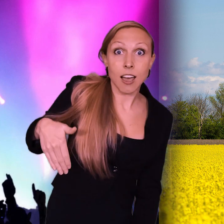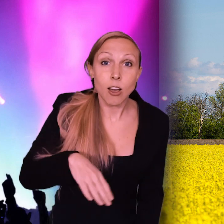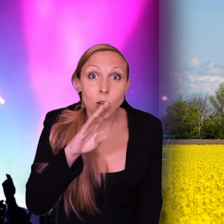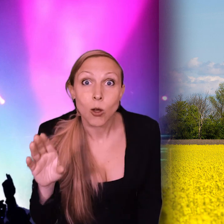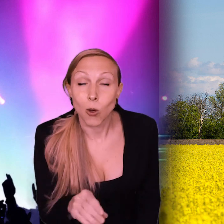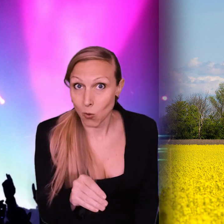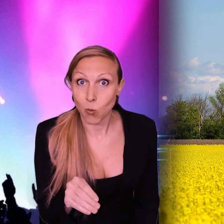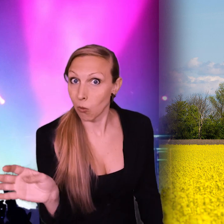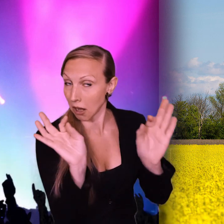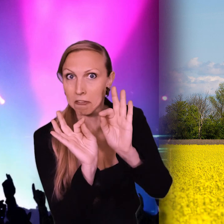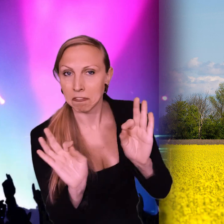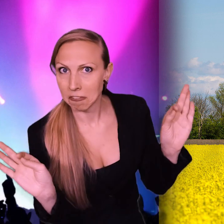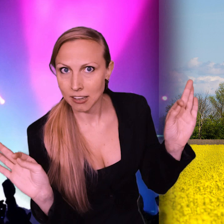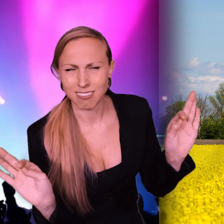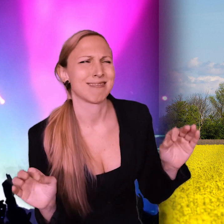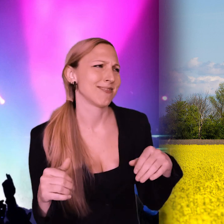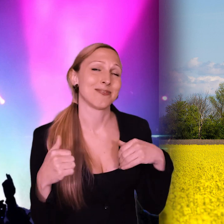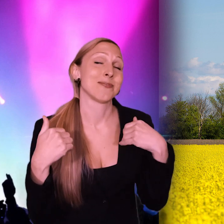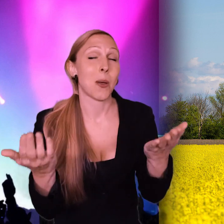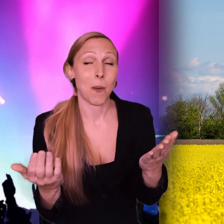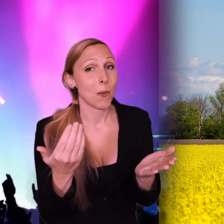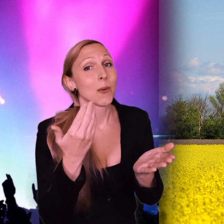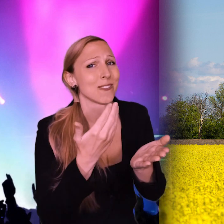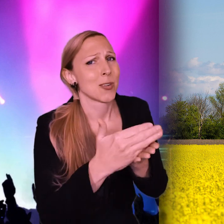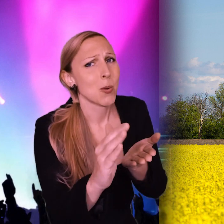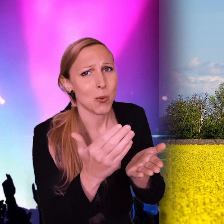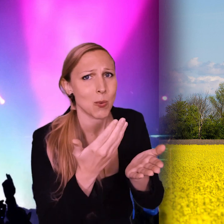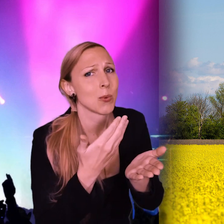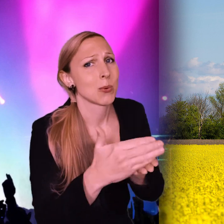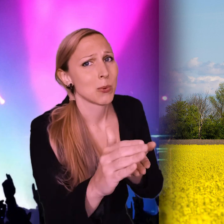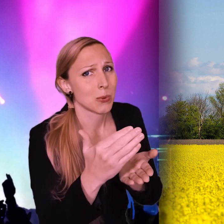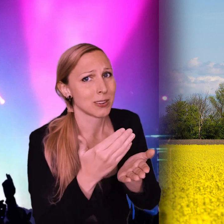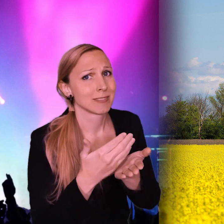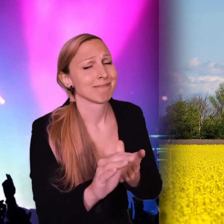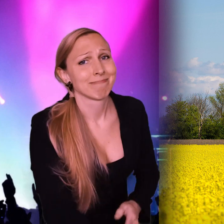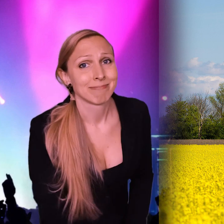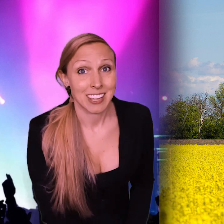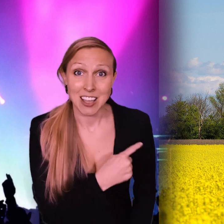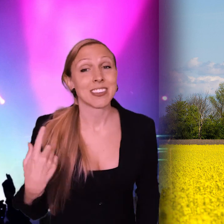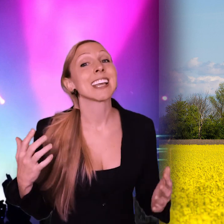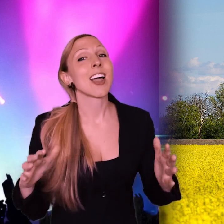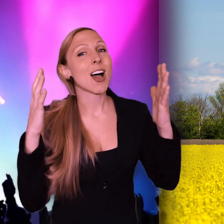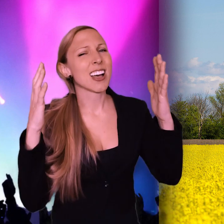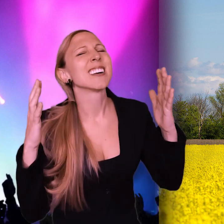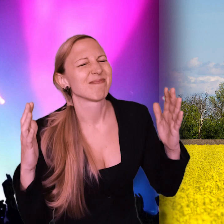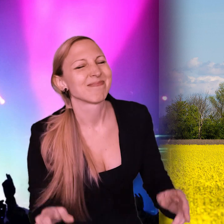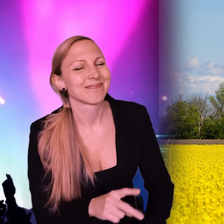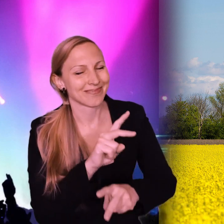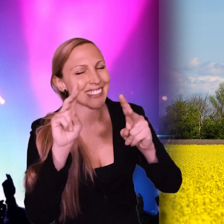kommer, jo då är den fin Så låt dem bara gå på, vi klarar oss nog